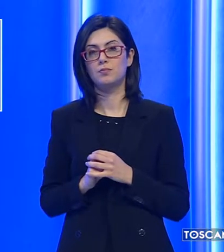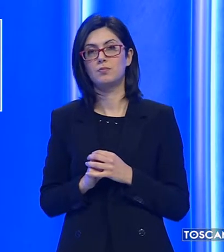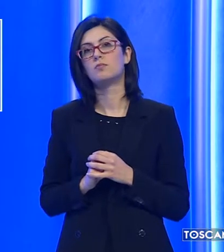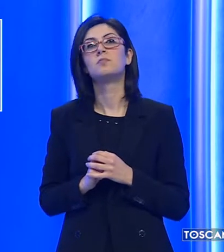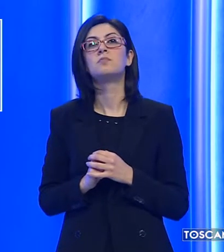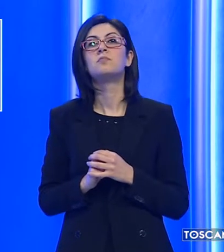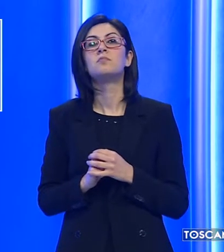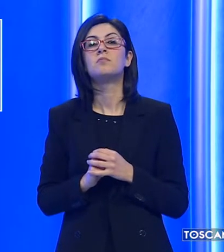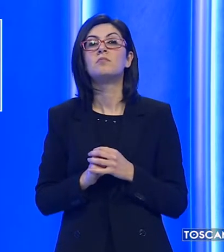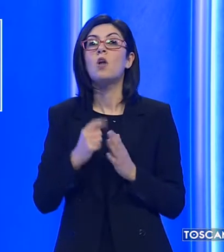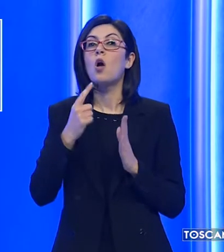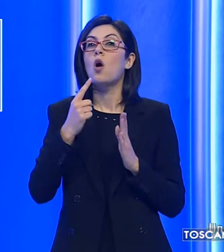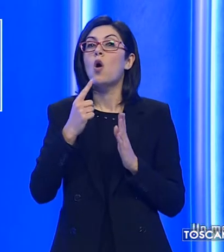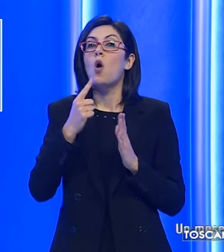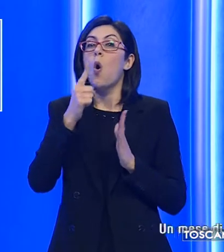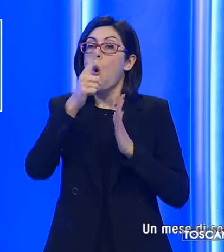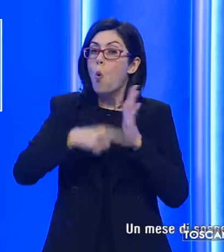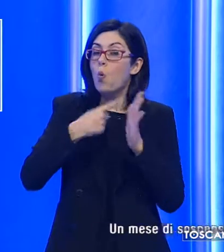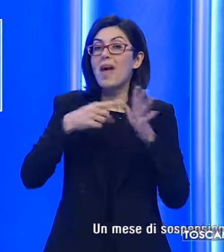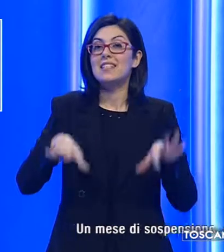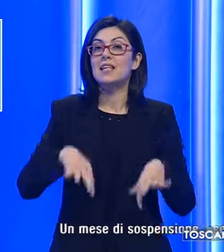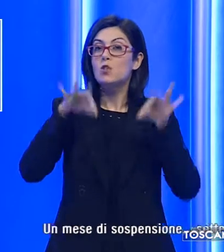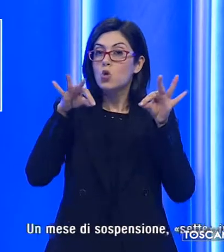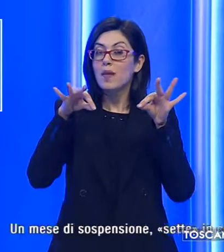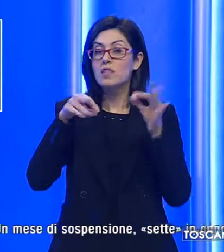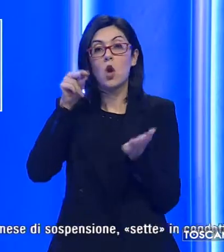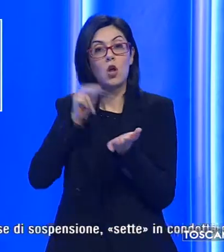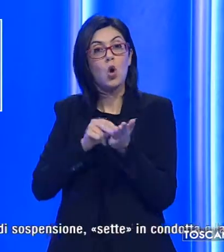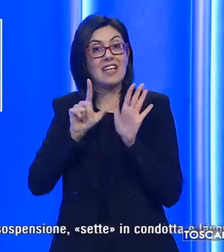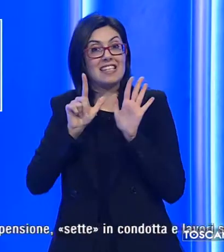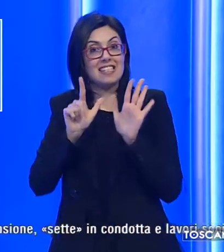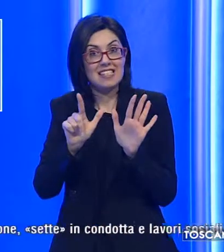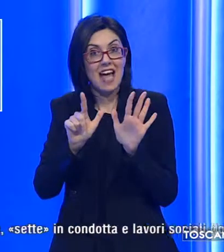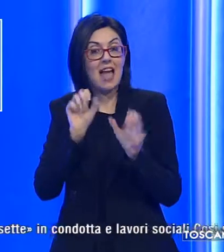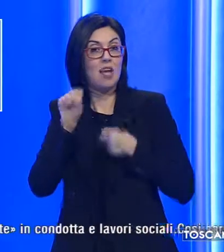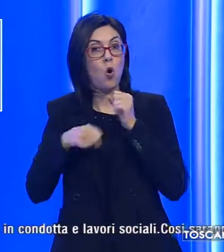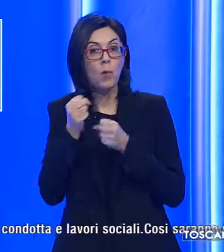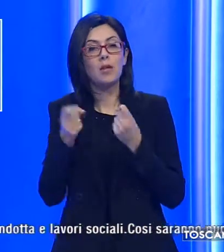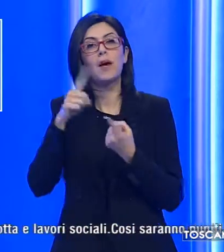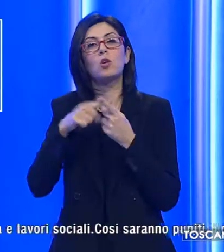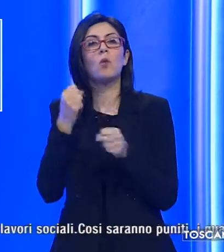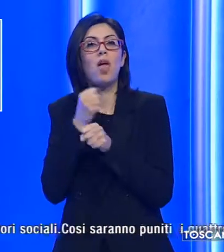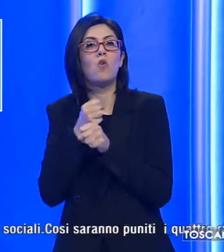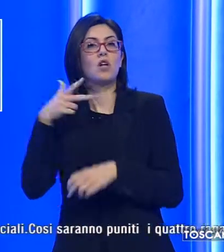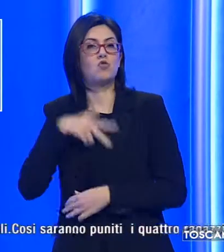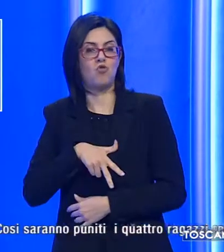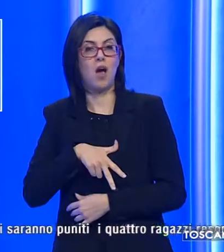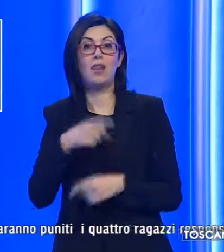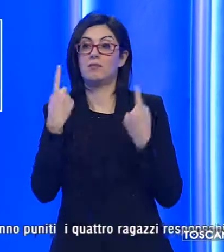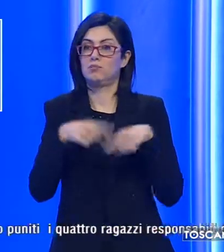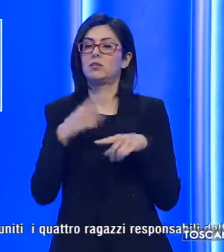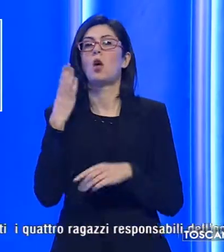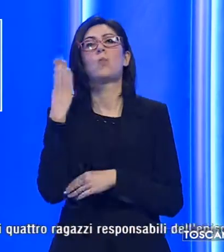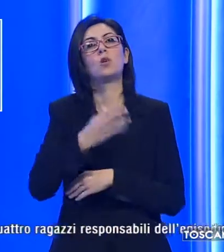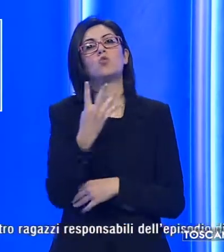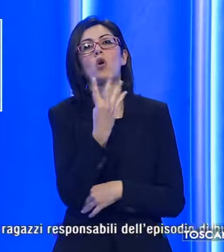Un mese di sospensione, sette incondotta e lavori sociali. Così saranno puniti i